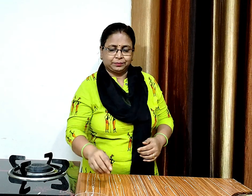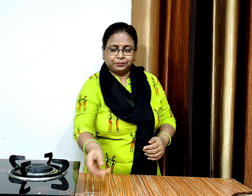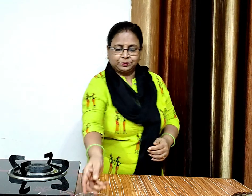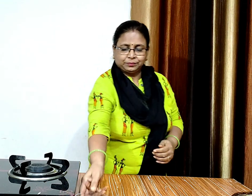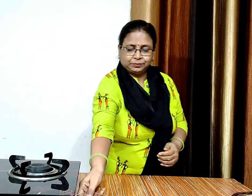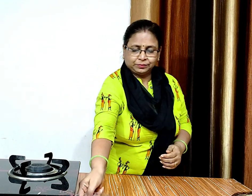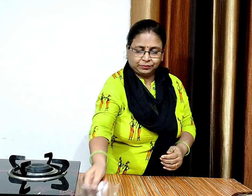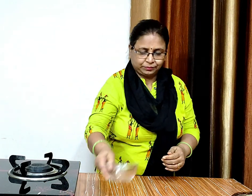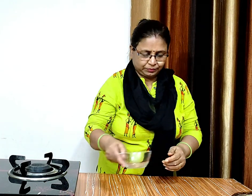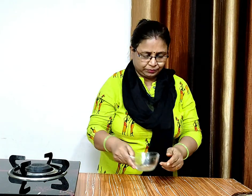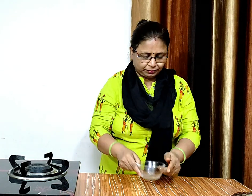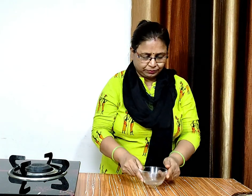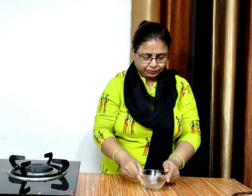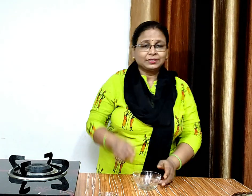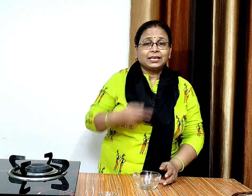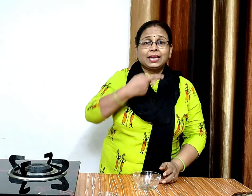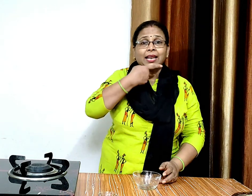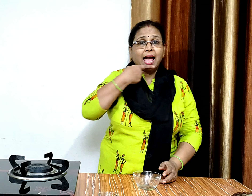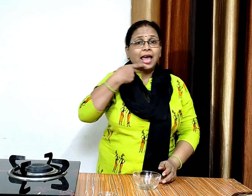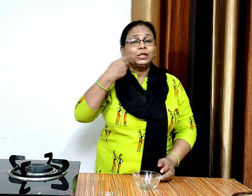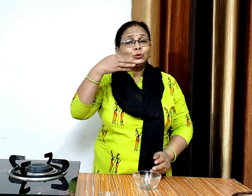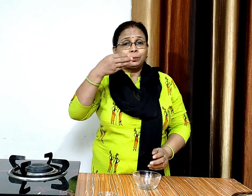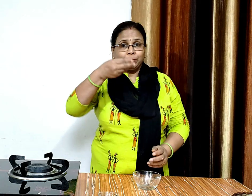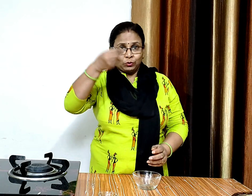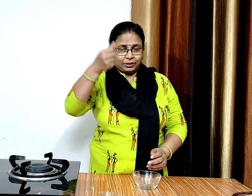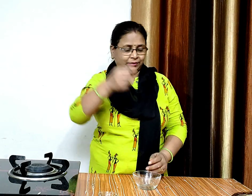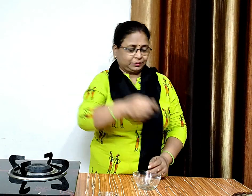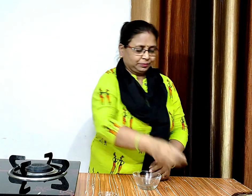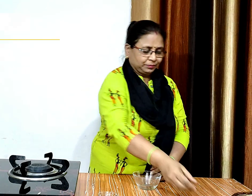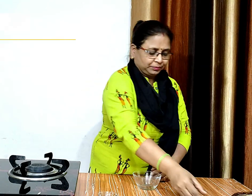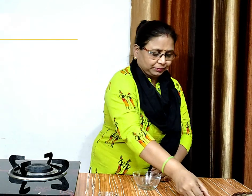इसके लिए बाउन लेंगे और उसमें एक चमच लाल मिश पाउडर